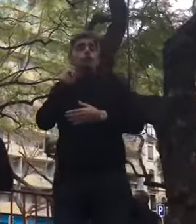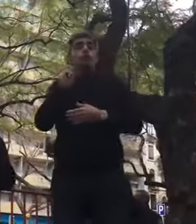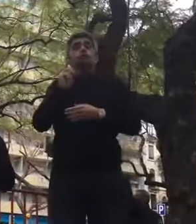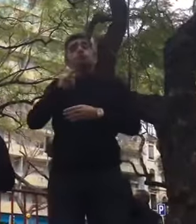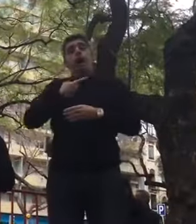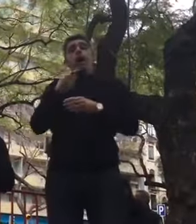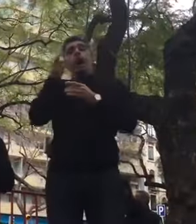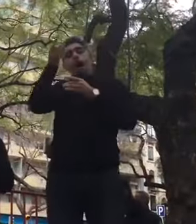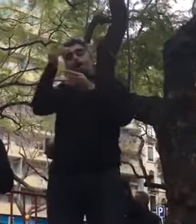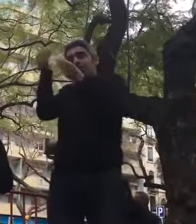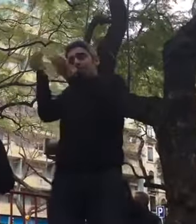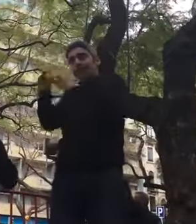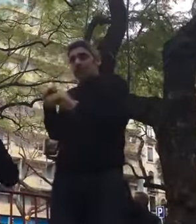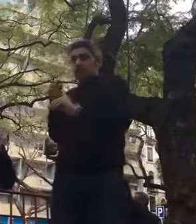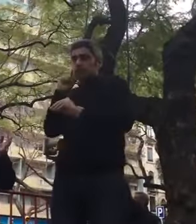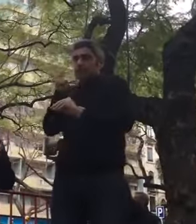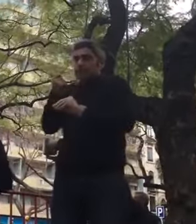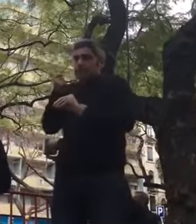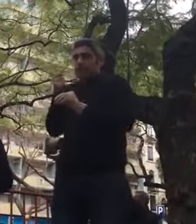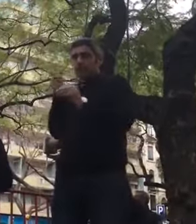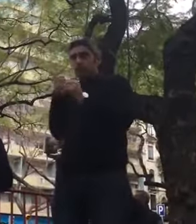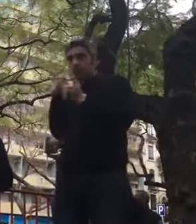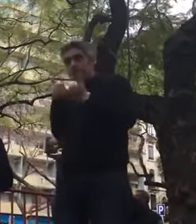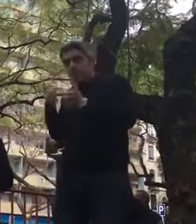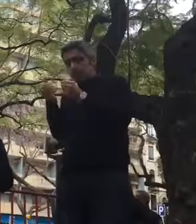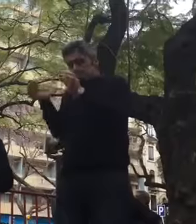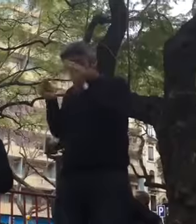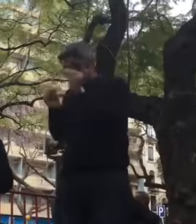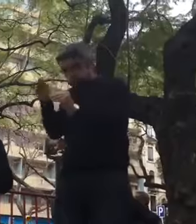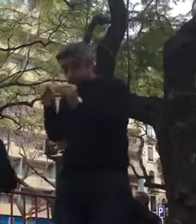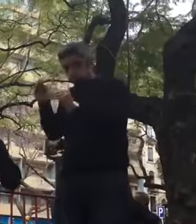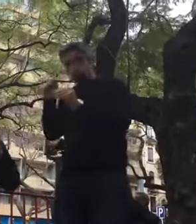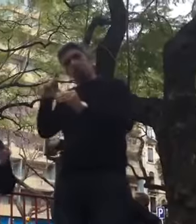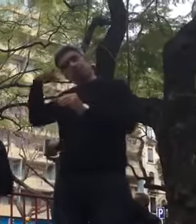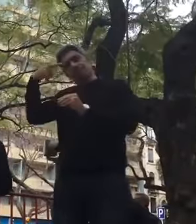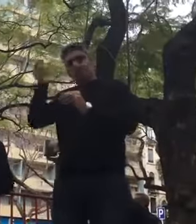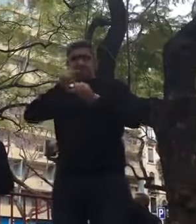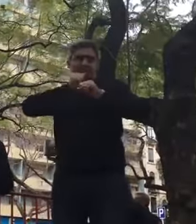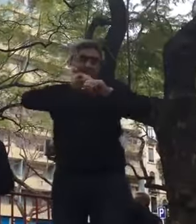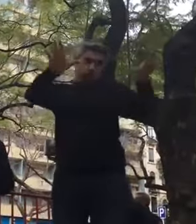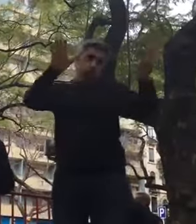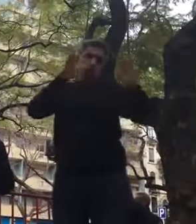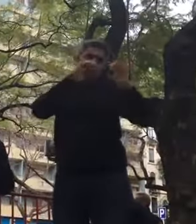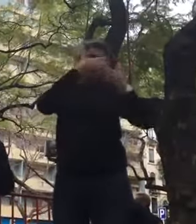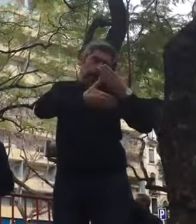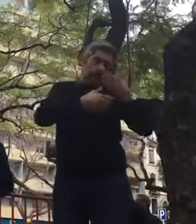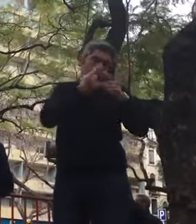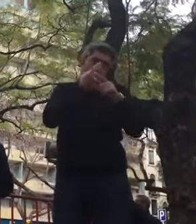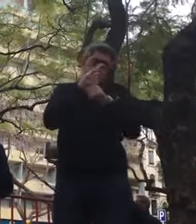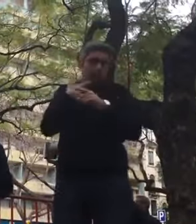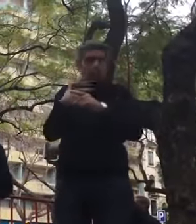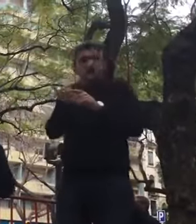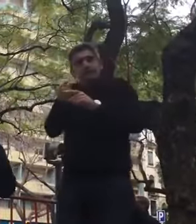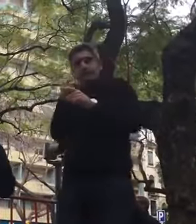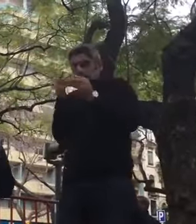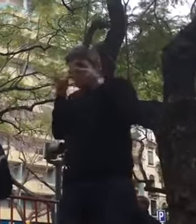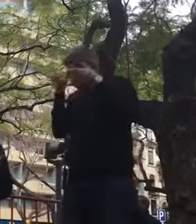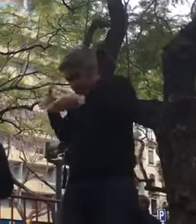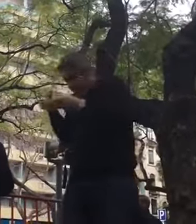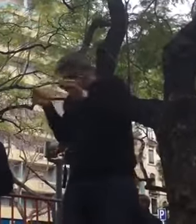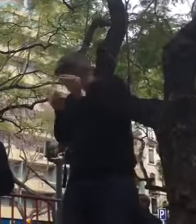um bom parecer, é só um trabalho que iremos fazer e depois divulgaremos também através do site e dos meios de informação normais.